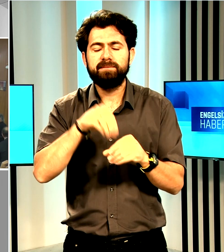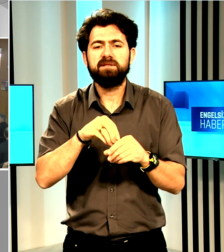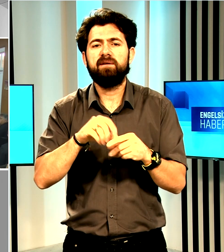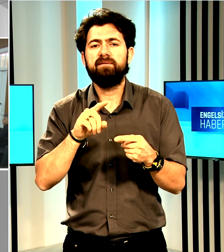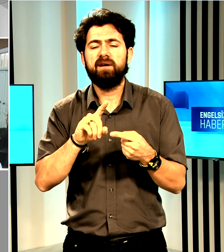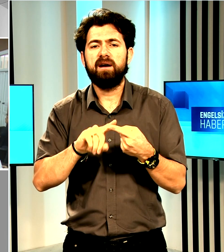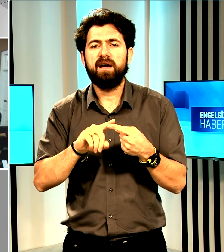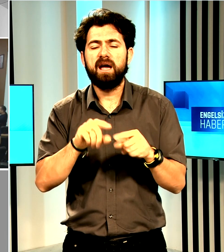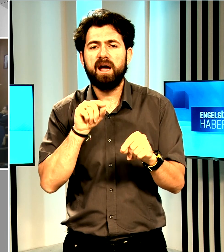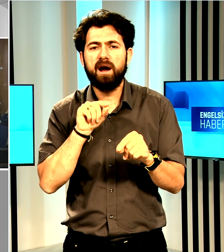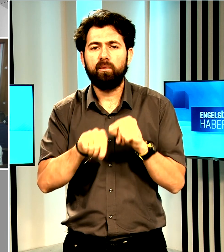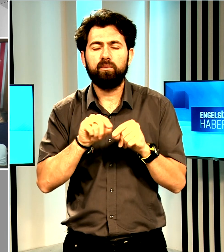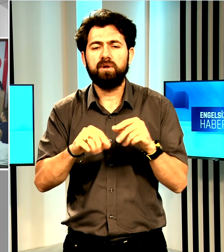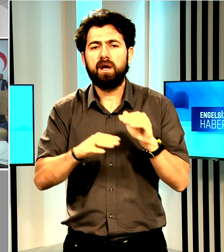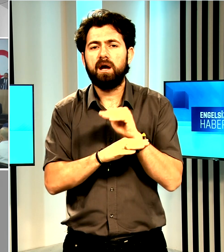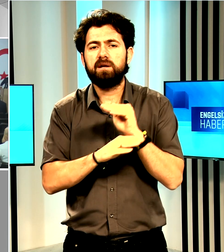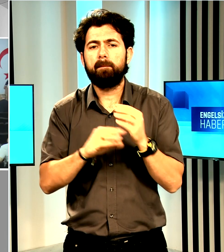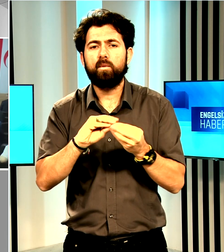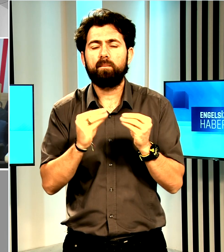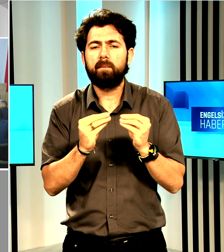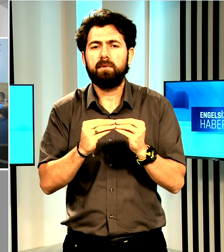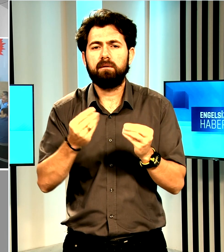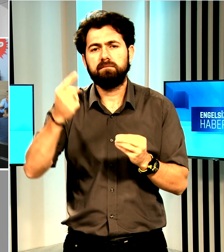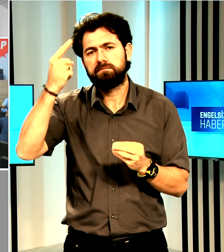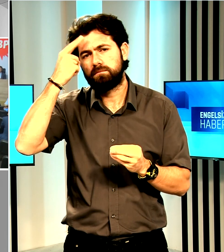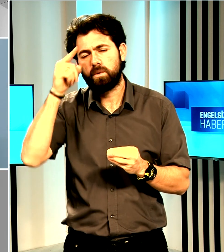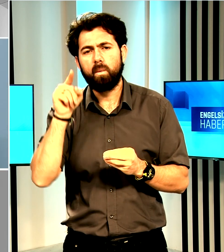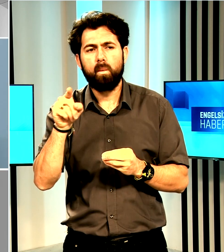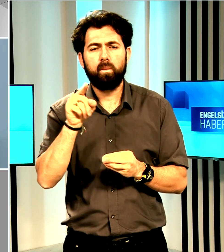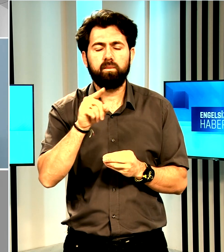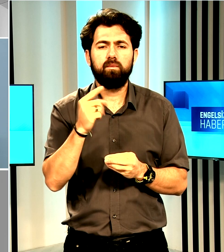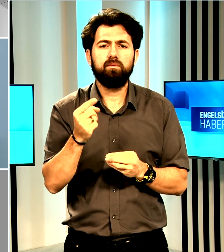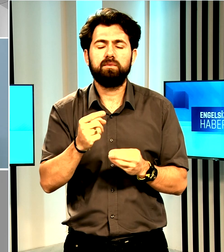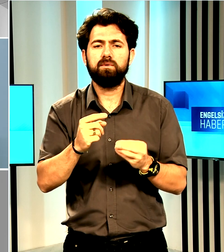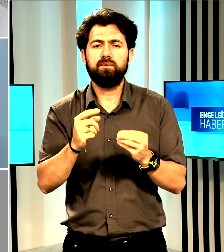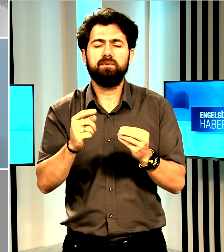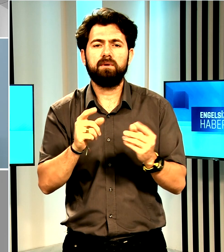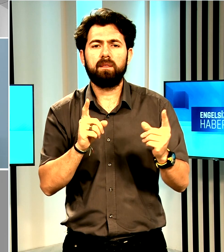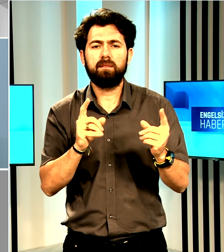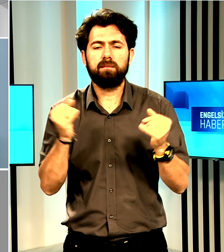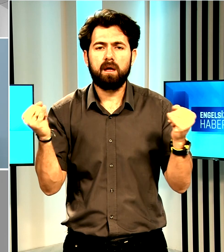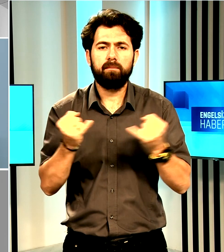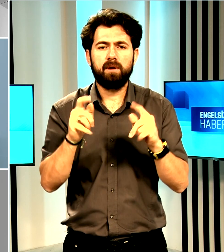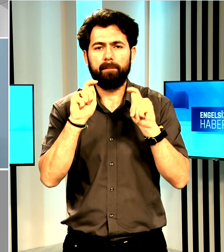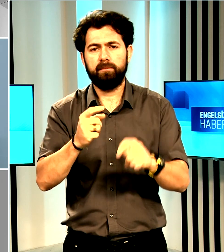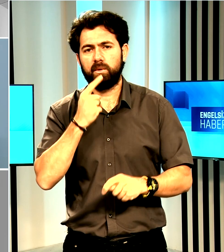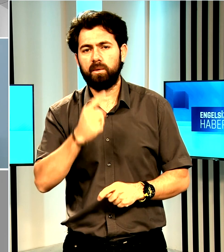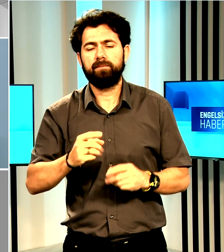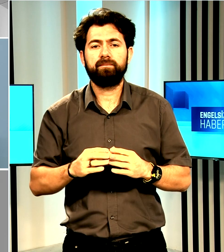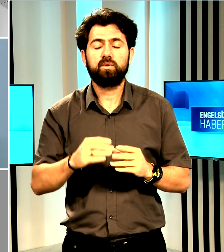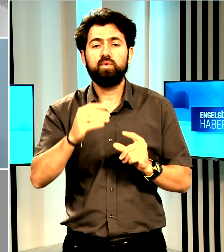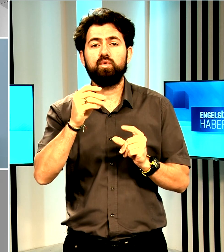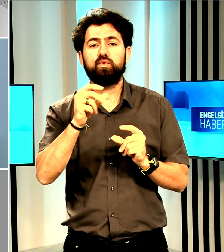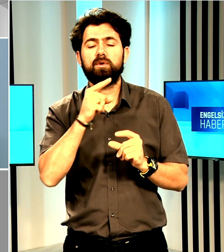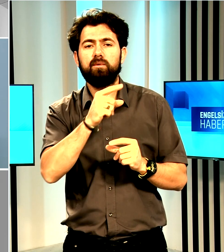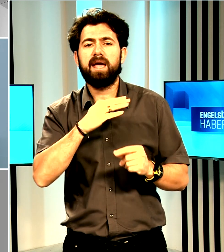ekonomide yaşanan sorunları birer birer masaya yatırdıklarını ifade etti. Üstel, et konusunda